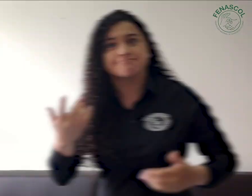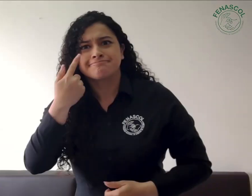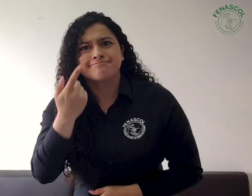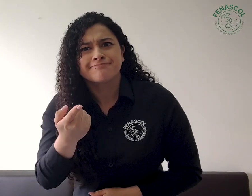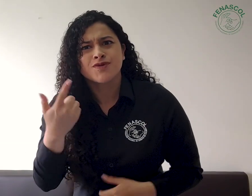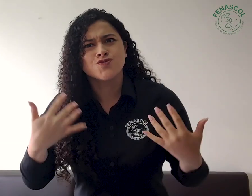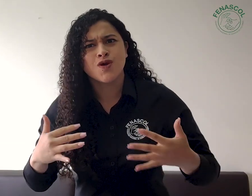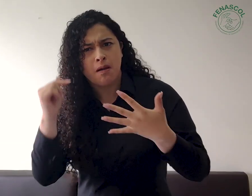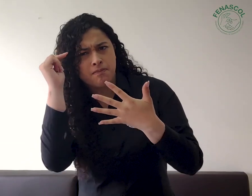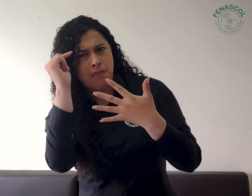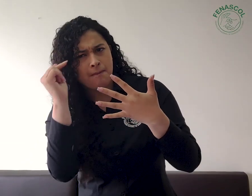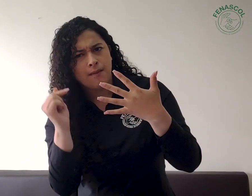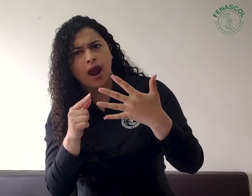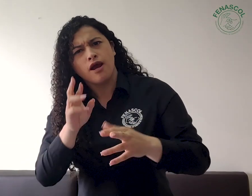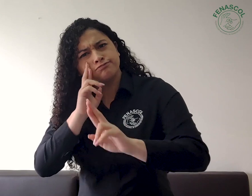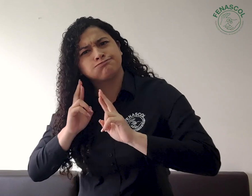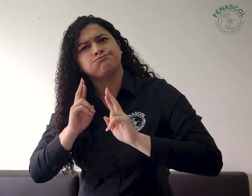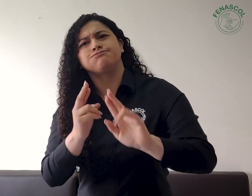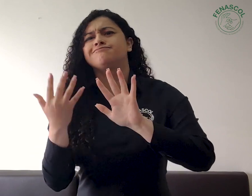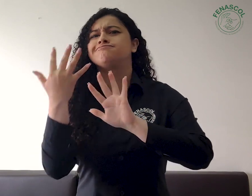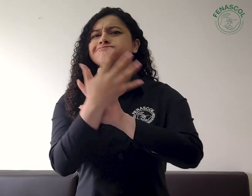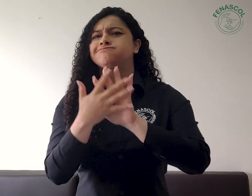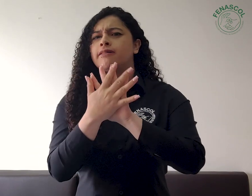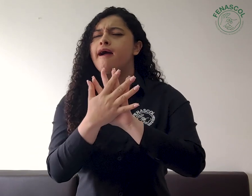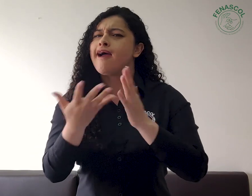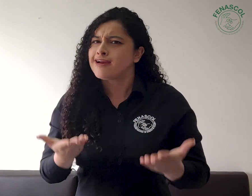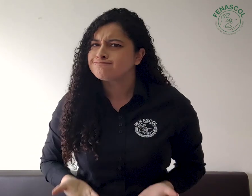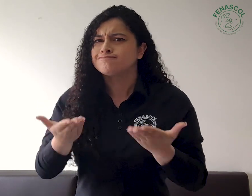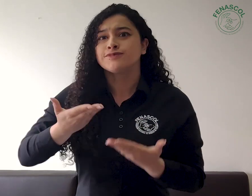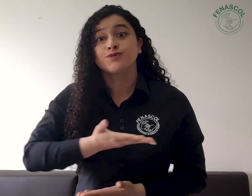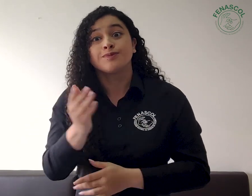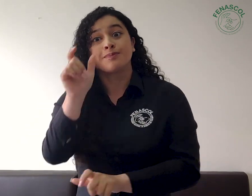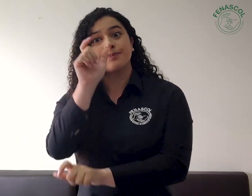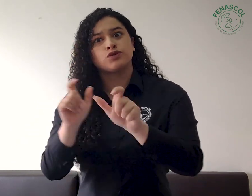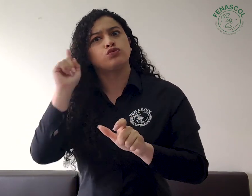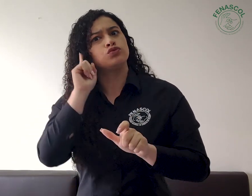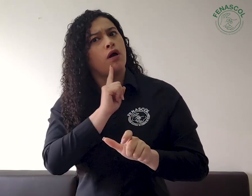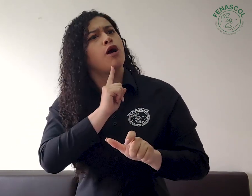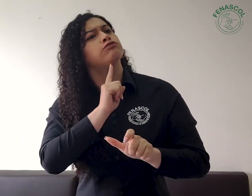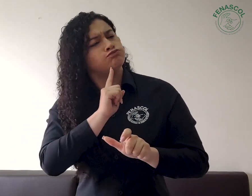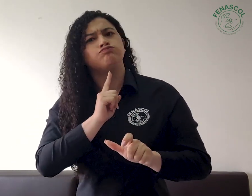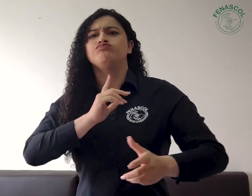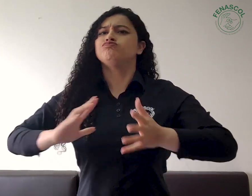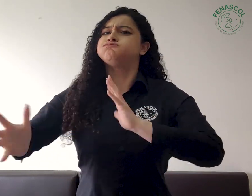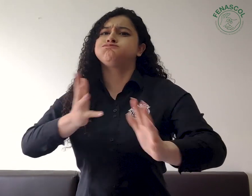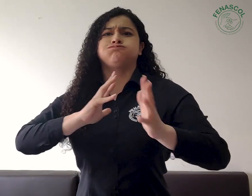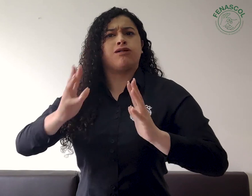viste todos los puntos sobresalientes respecto a la lengua de señas que aunque se está en medio de una mayoría hablante del español se ha